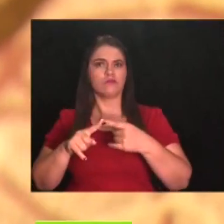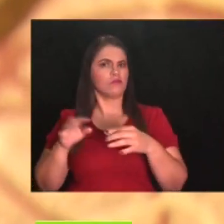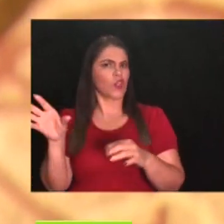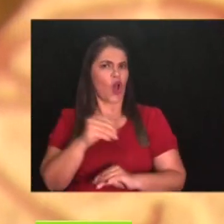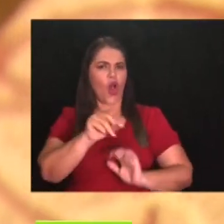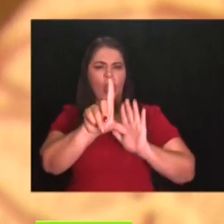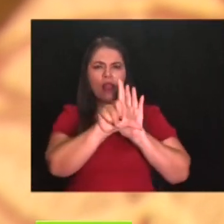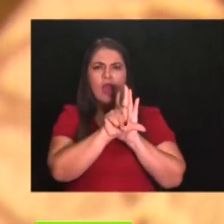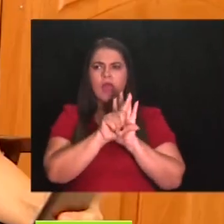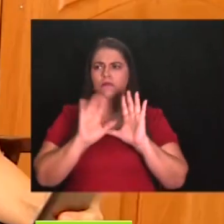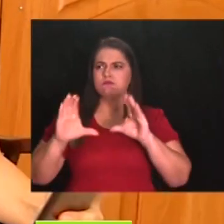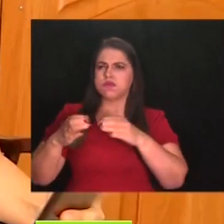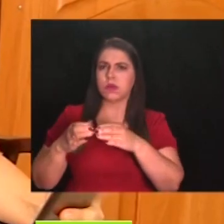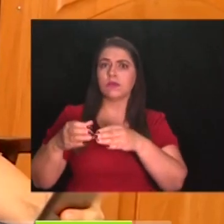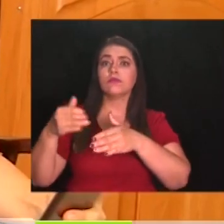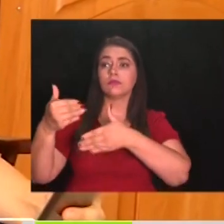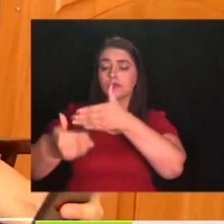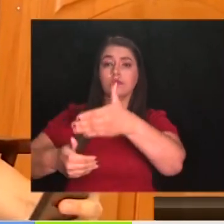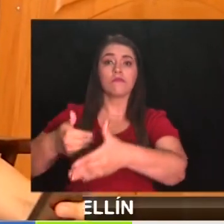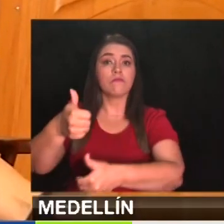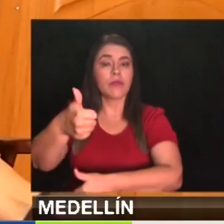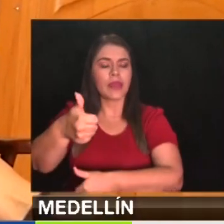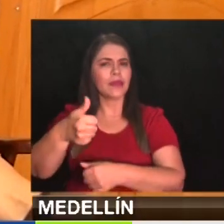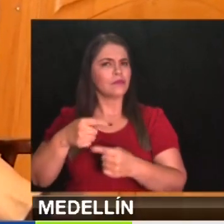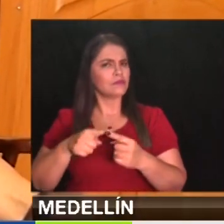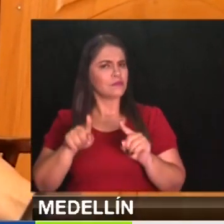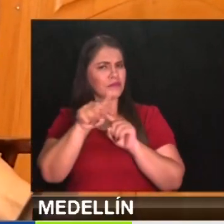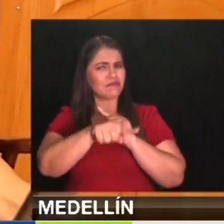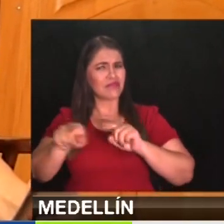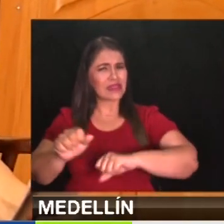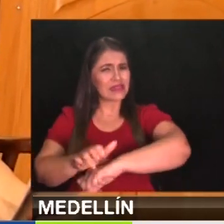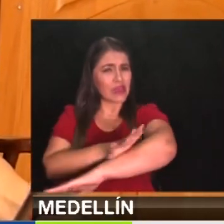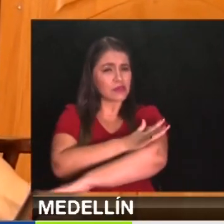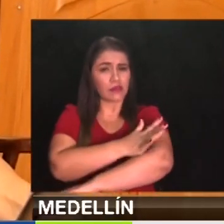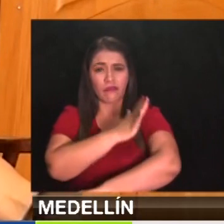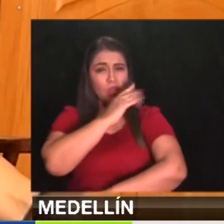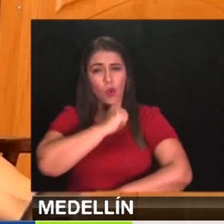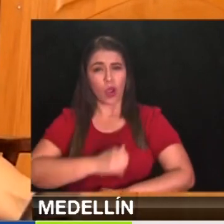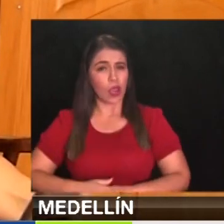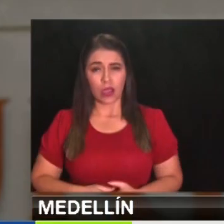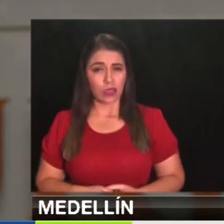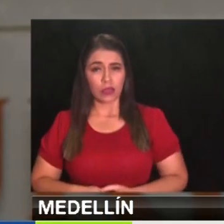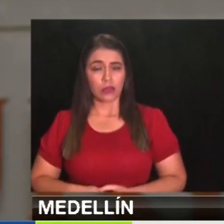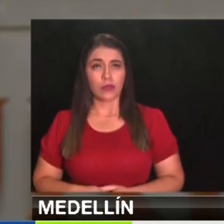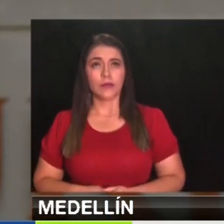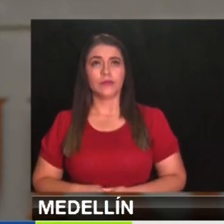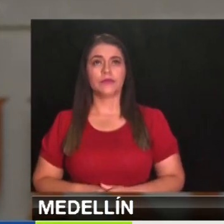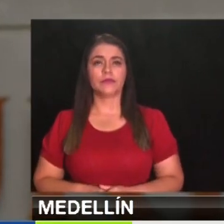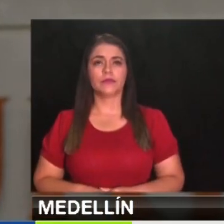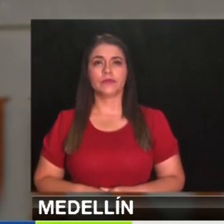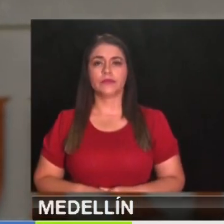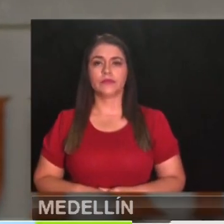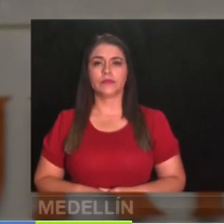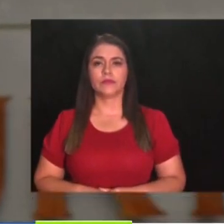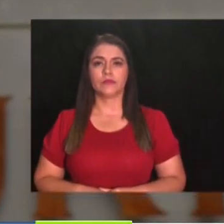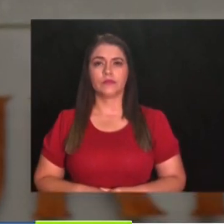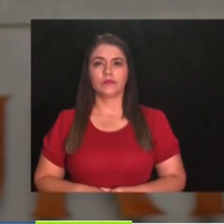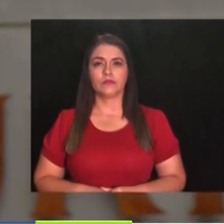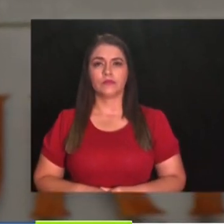un bloque constitucional, hay un alto porcentaje de insensibilidad. ¿Qué es lo que no hay?